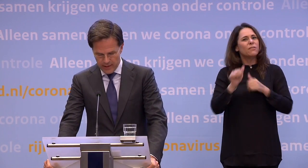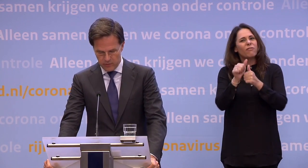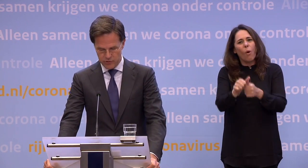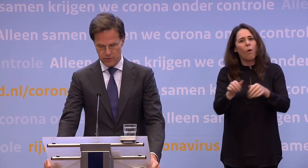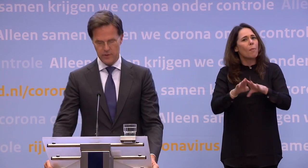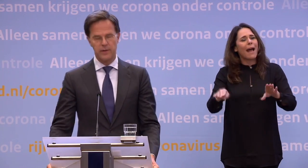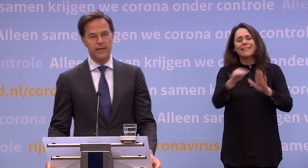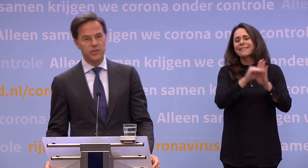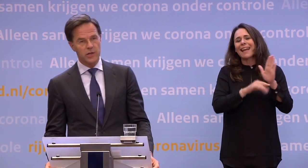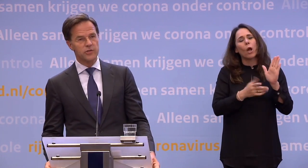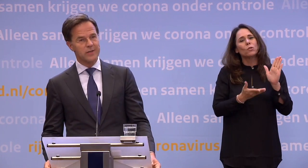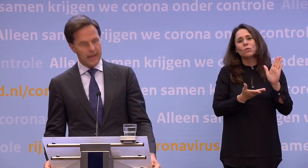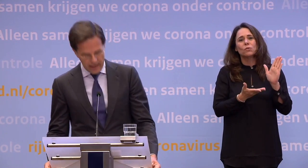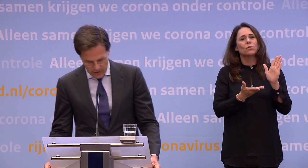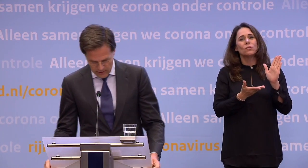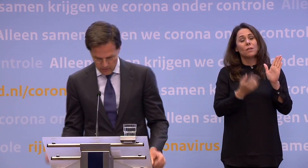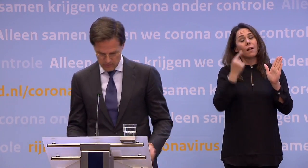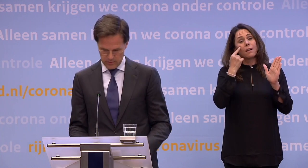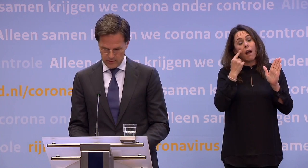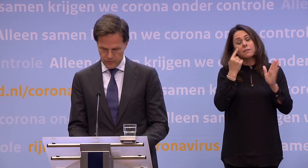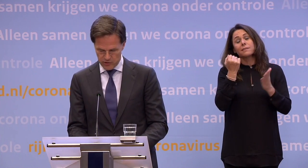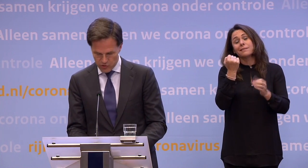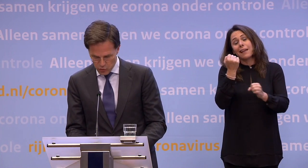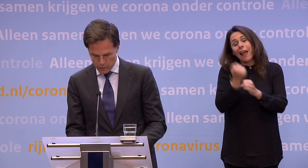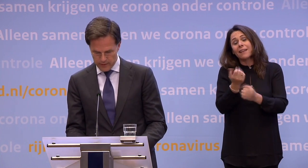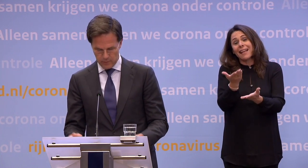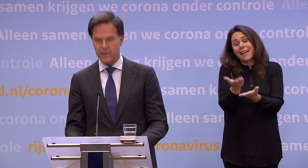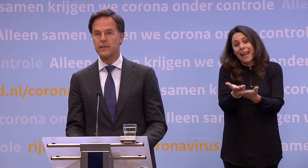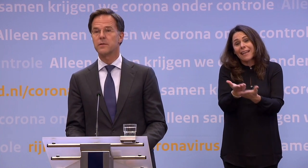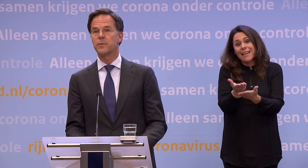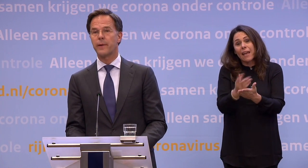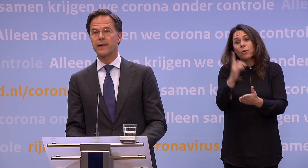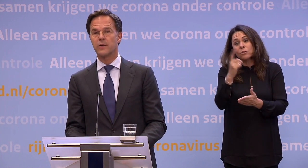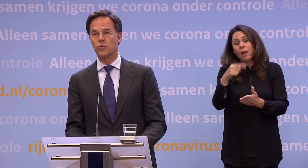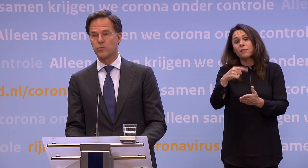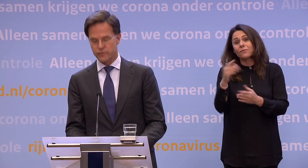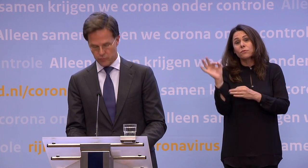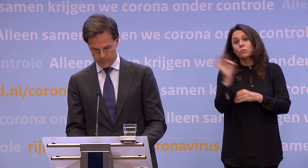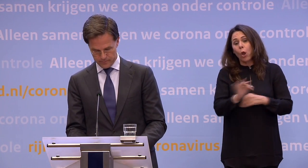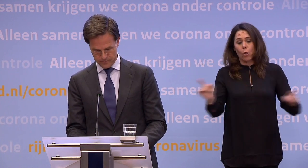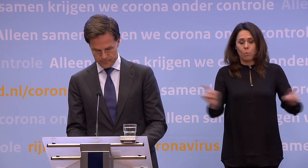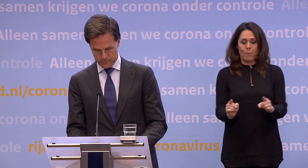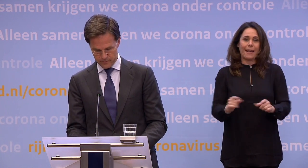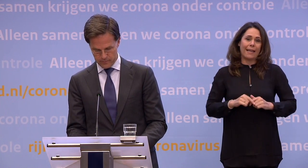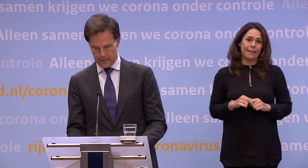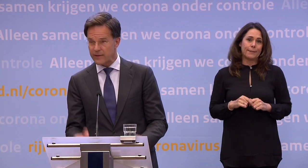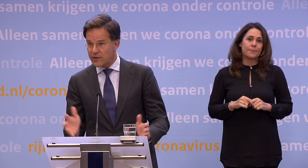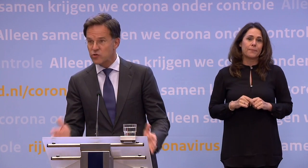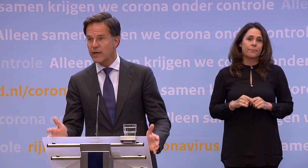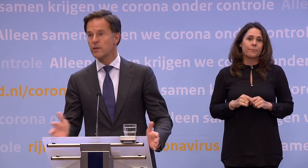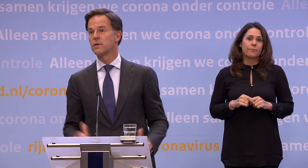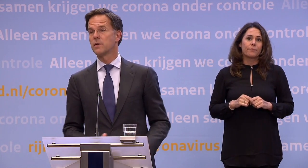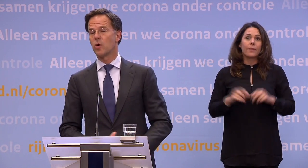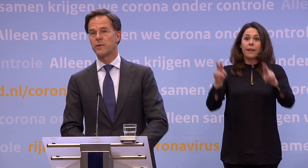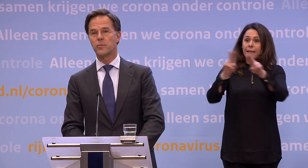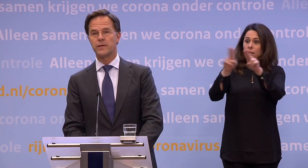basisregels... ...is de kans echt reëel dat we straks toch weer meer beperkingen door moeten voeren. En